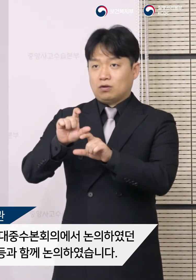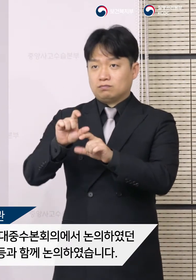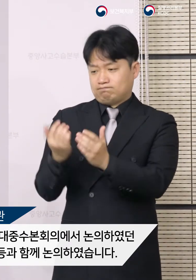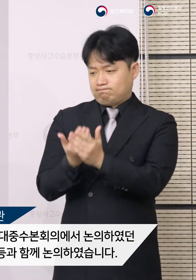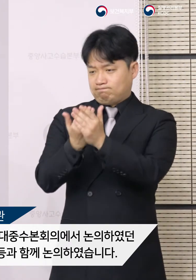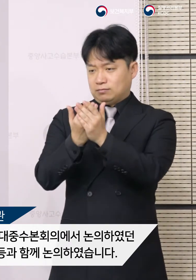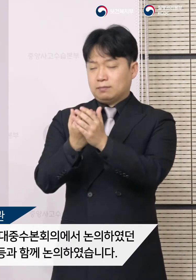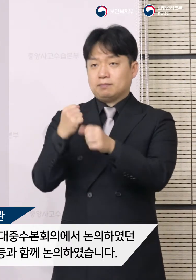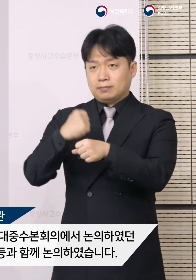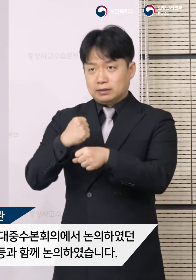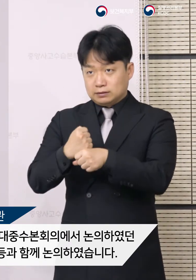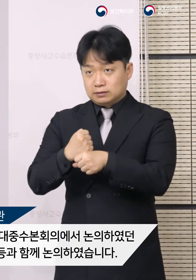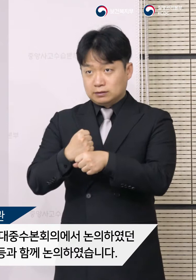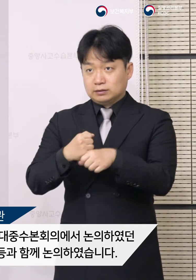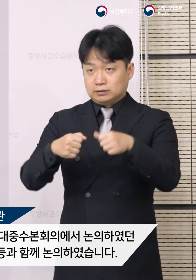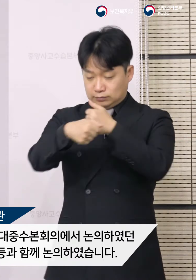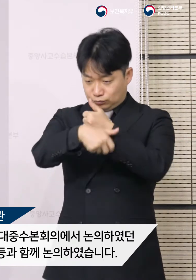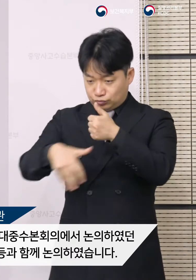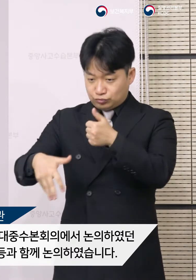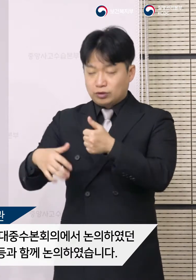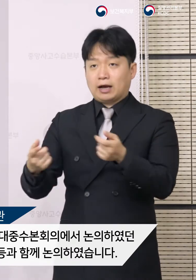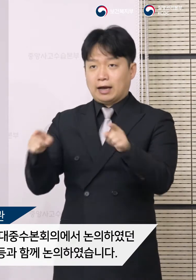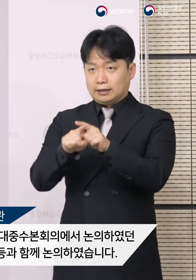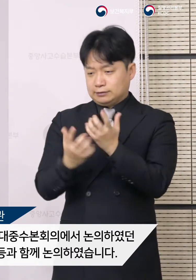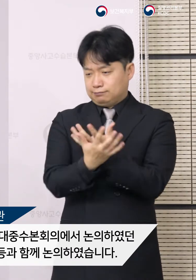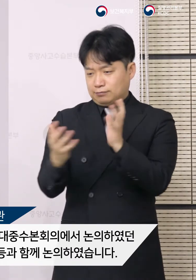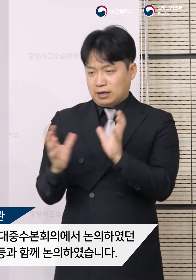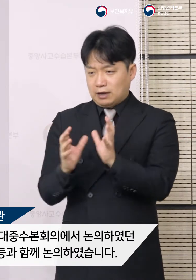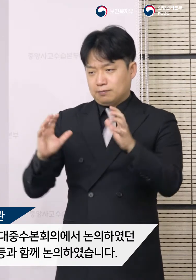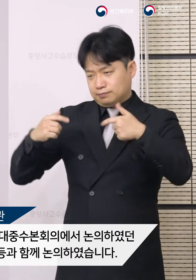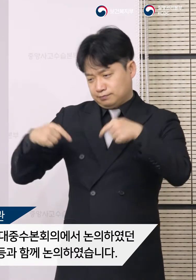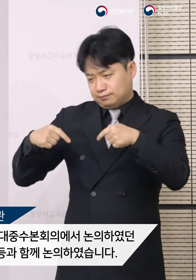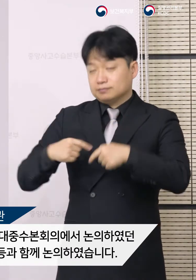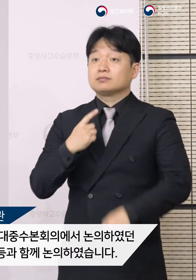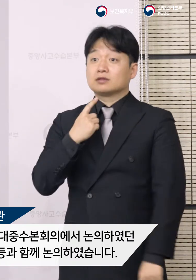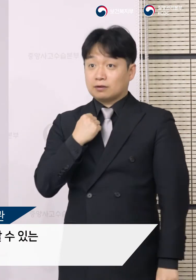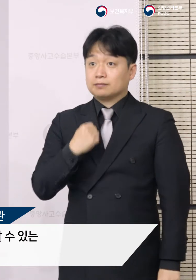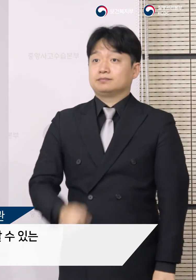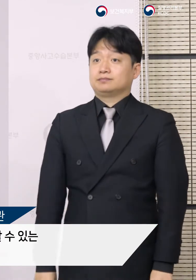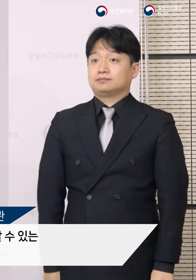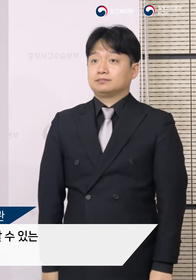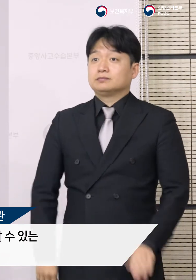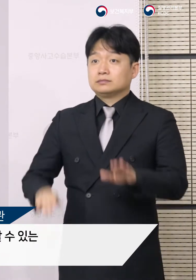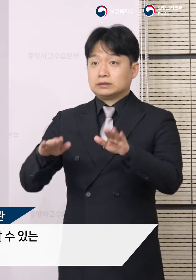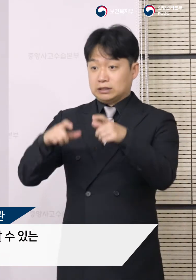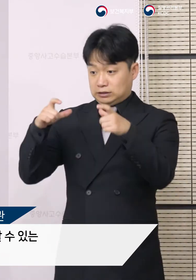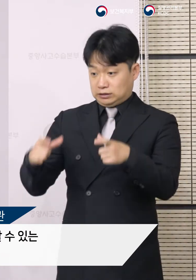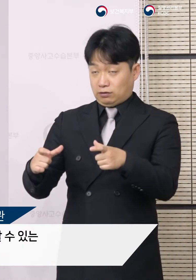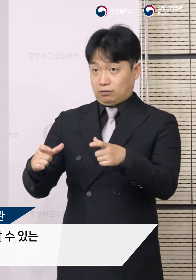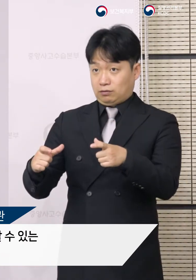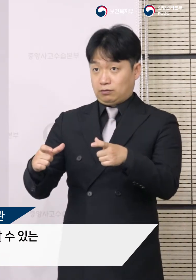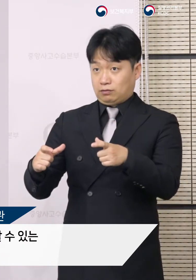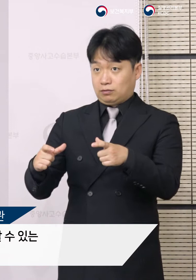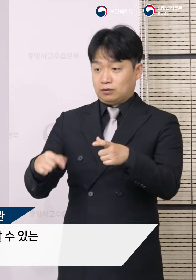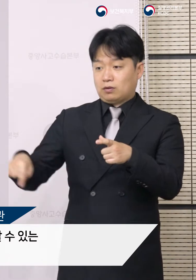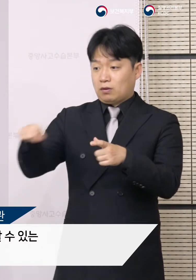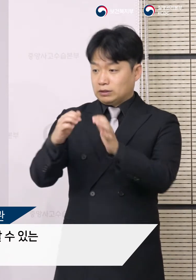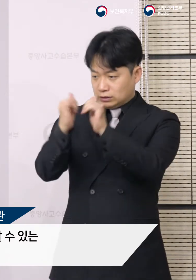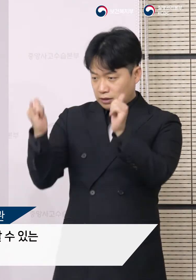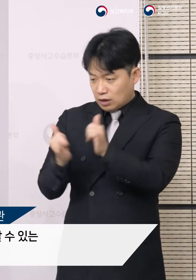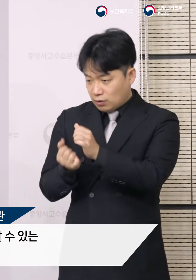실행 방안을 관계부처, 지자체 등과 함께 논의하였습니다. 우선 지역사회의